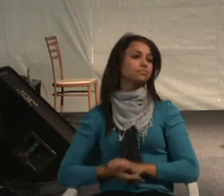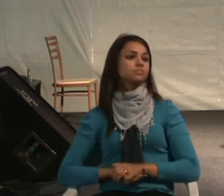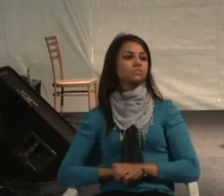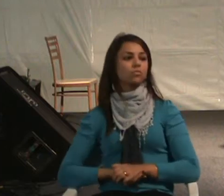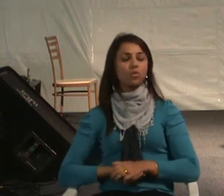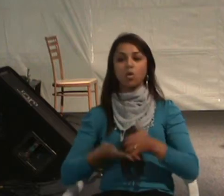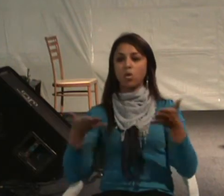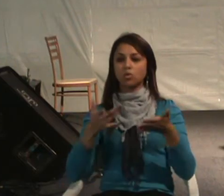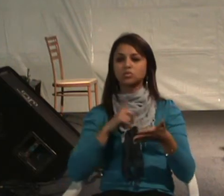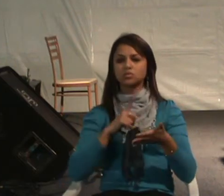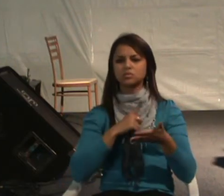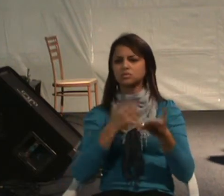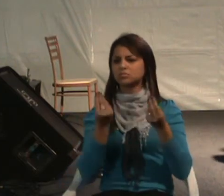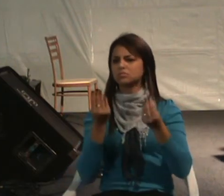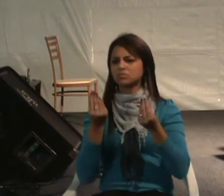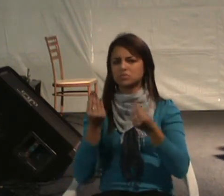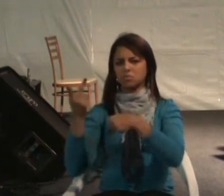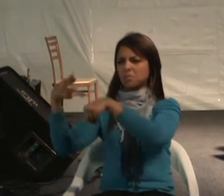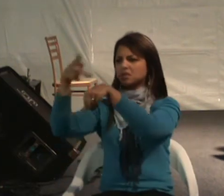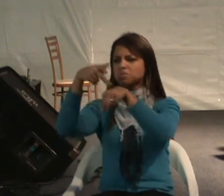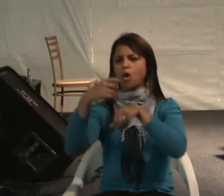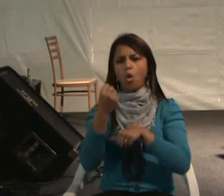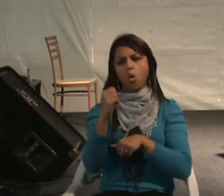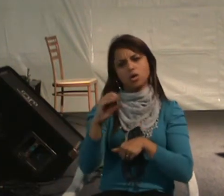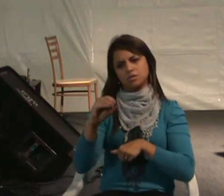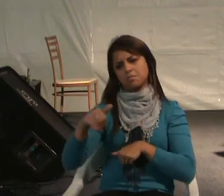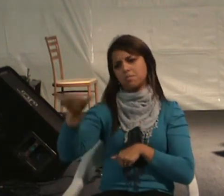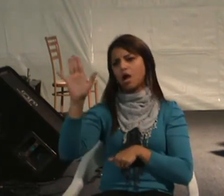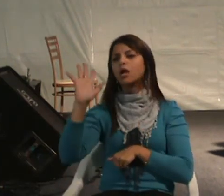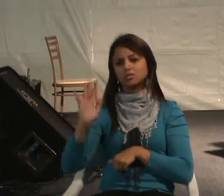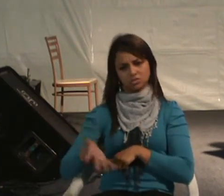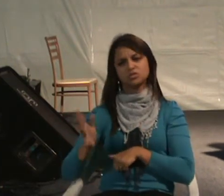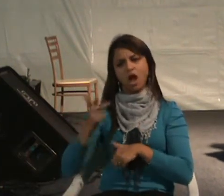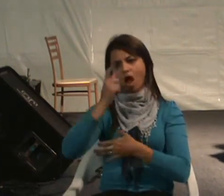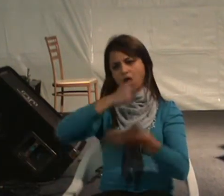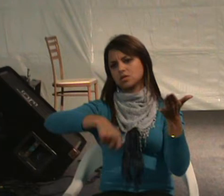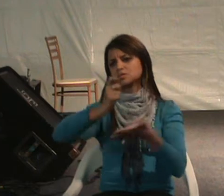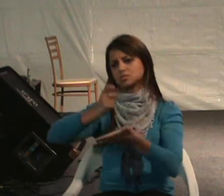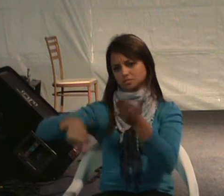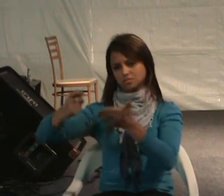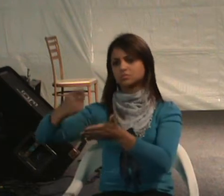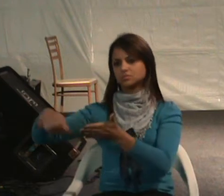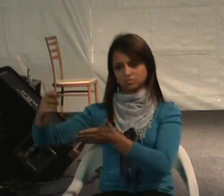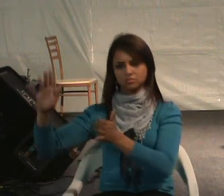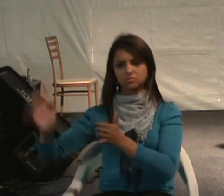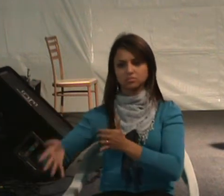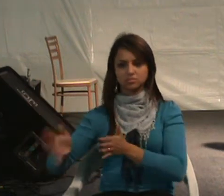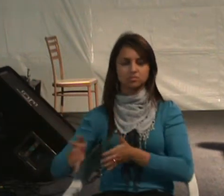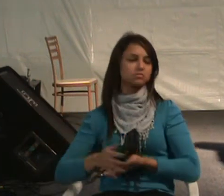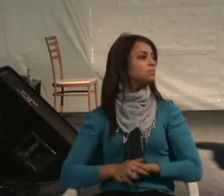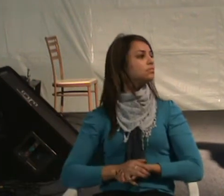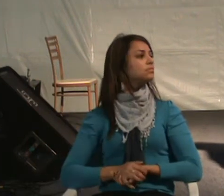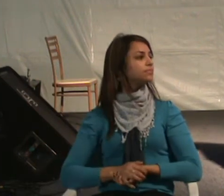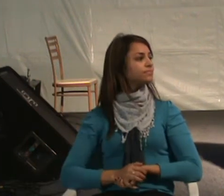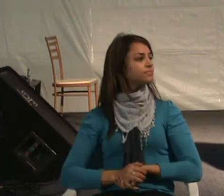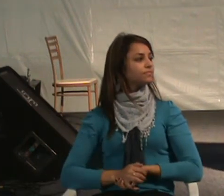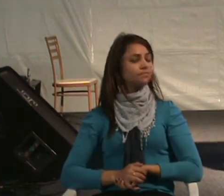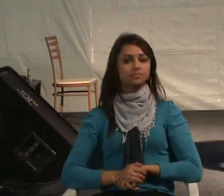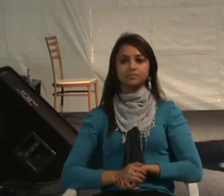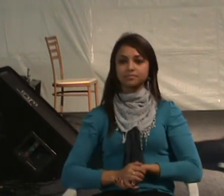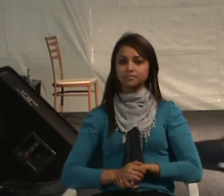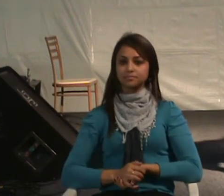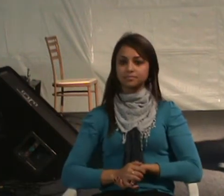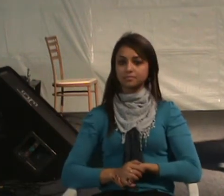Hoje, já tem mais de 80 países que já assinaram a Convenção. O que ela